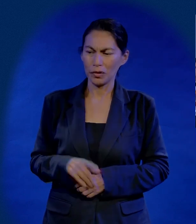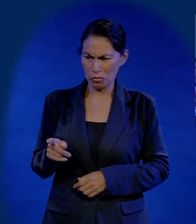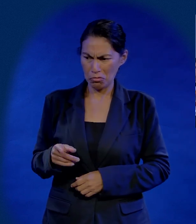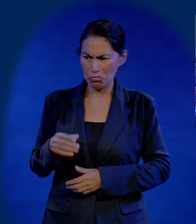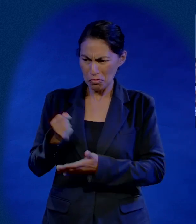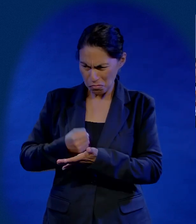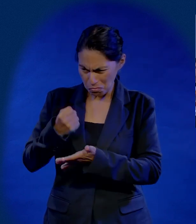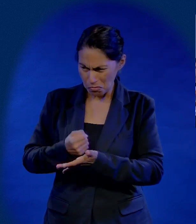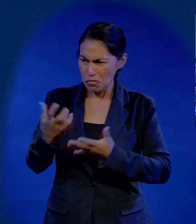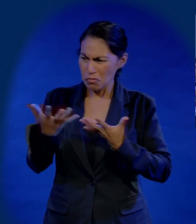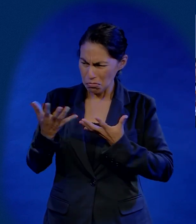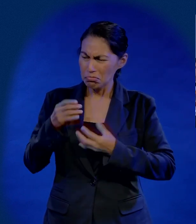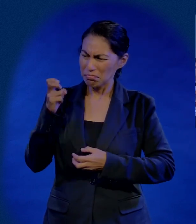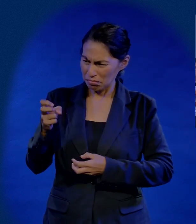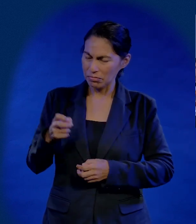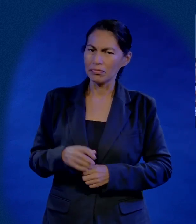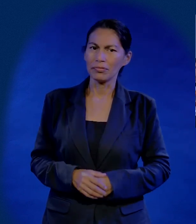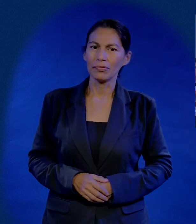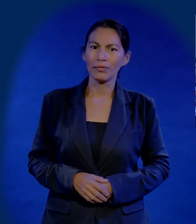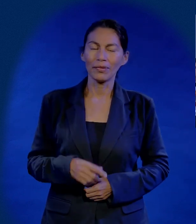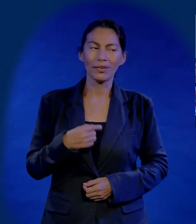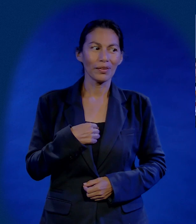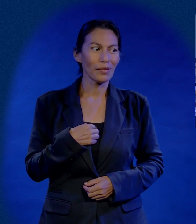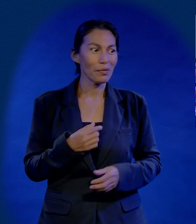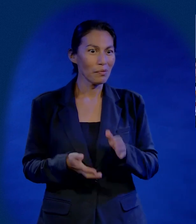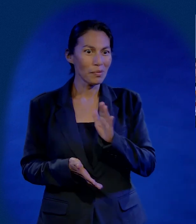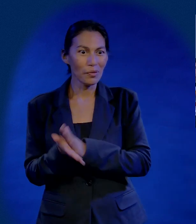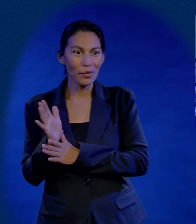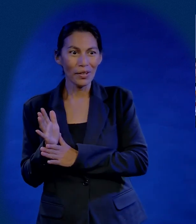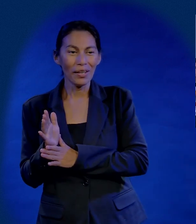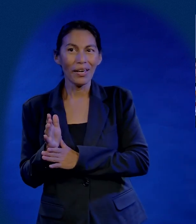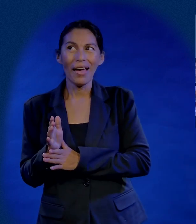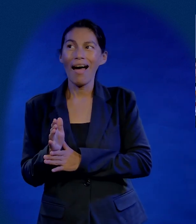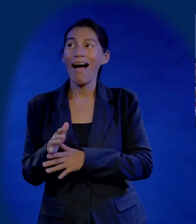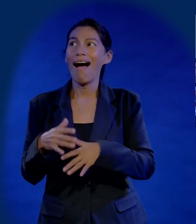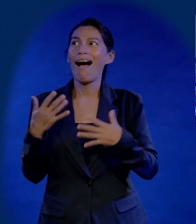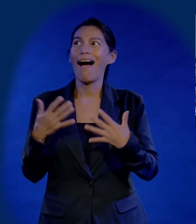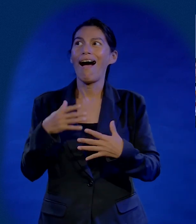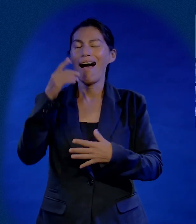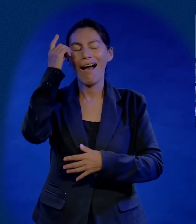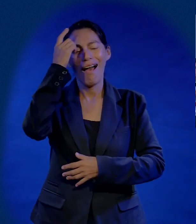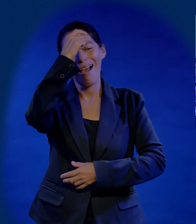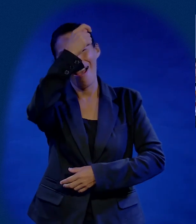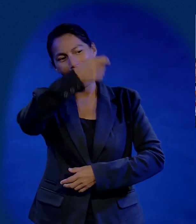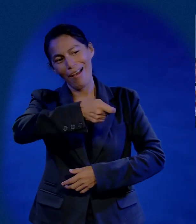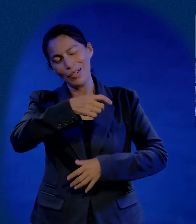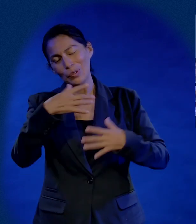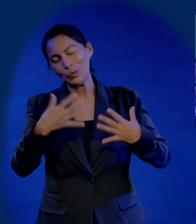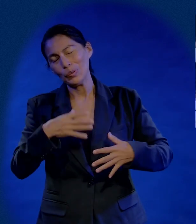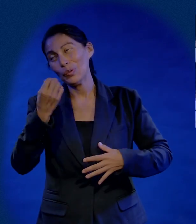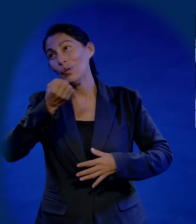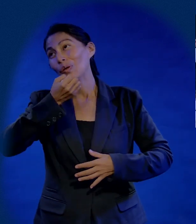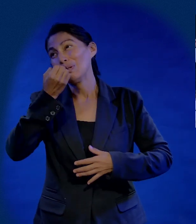muchacho. Y ponle muchas ganas a lo que haces. Mire, yo salí de ahí bendiciendo y orando por la señora.